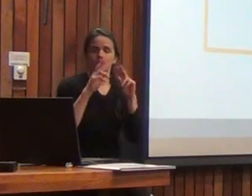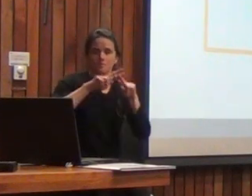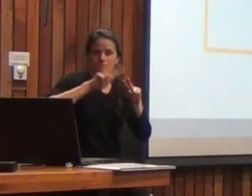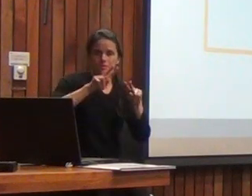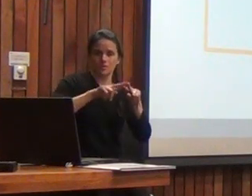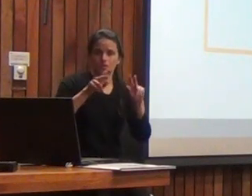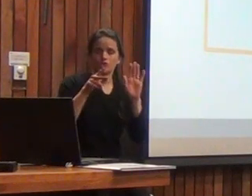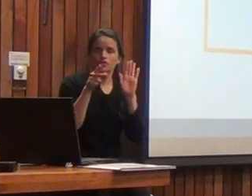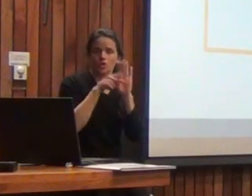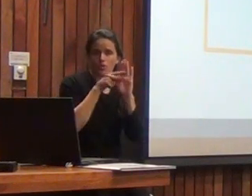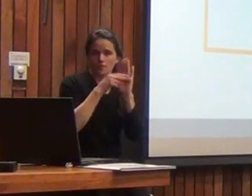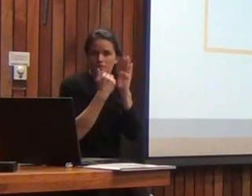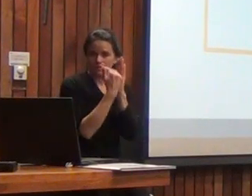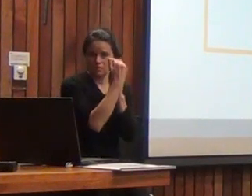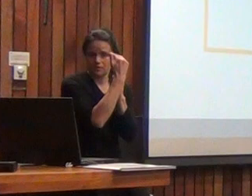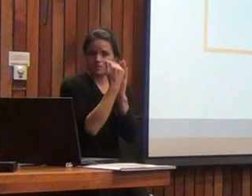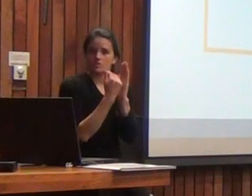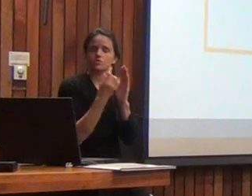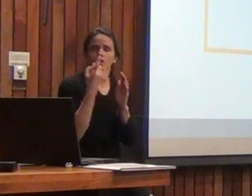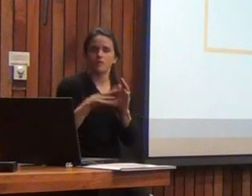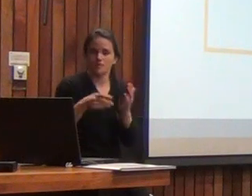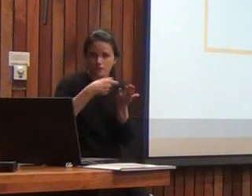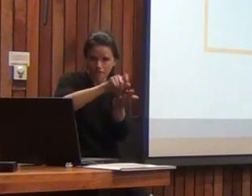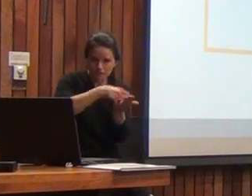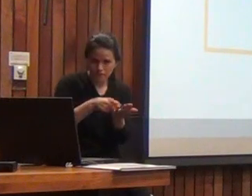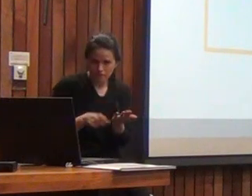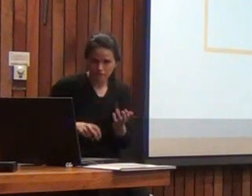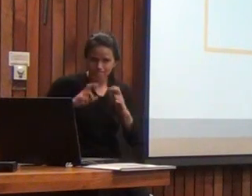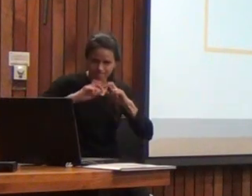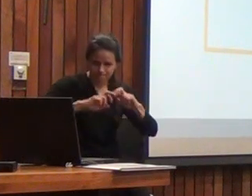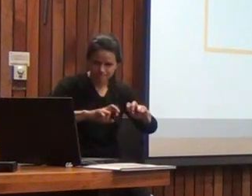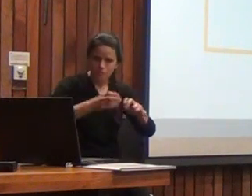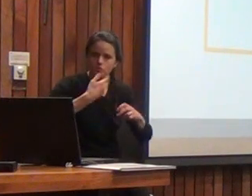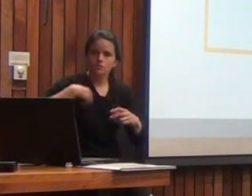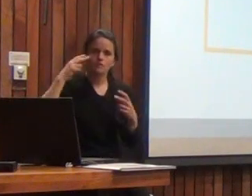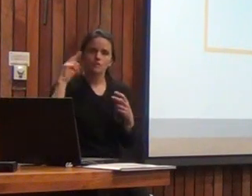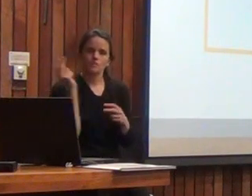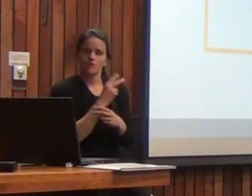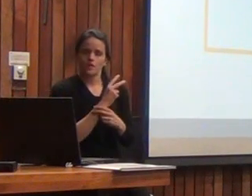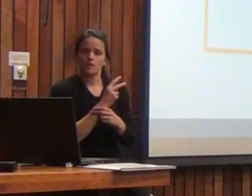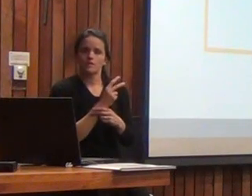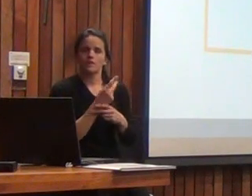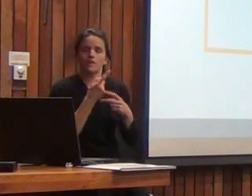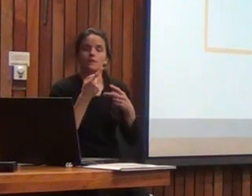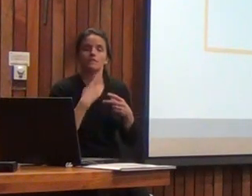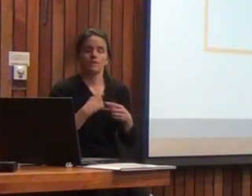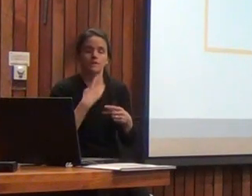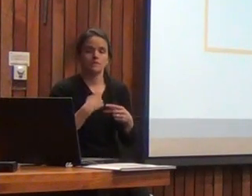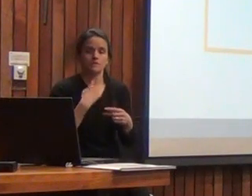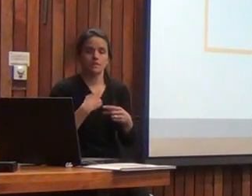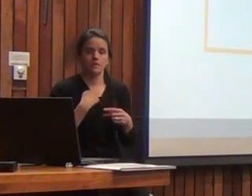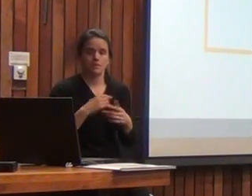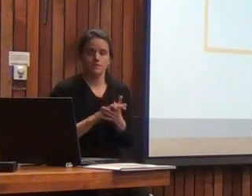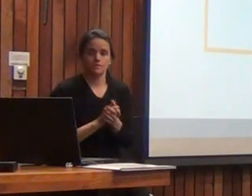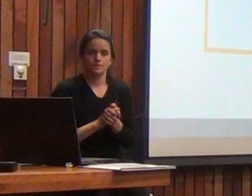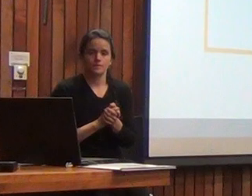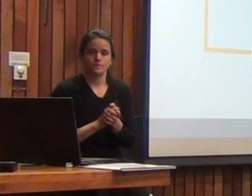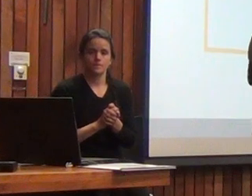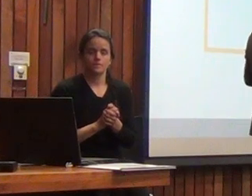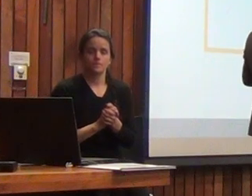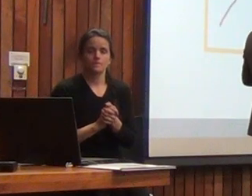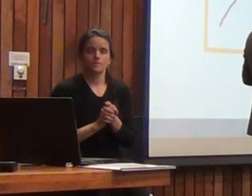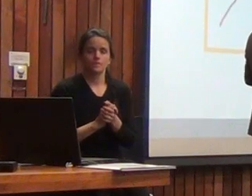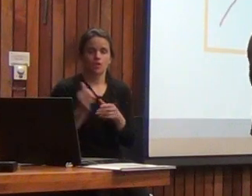tradicionalmente se obtiene de forma solamente empírica y con norma diferencial vamos a encontrar una diferencia bien interesante de forma puramente